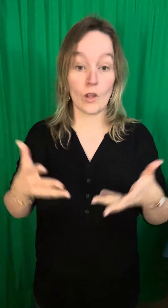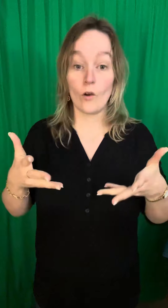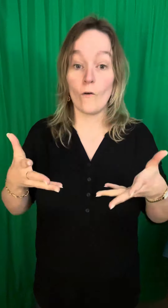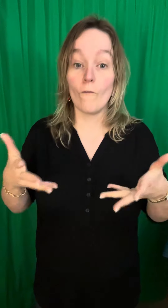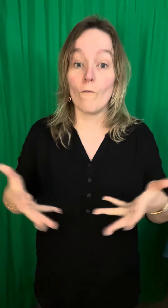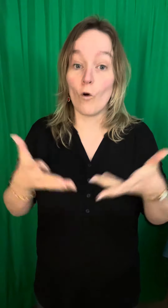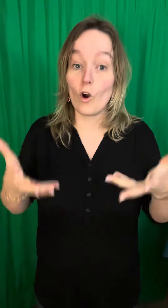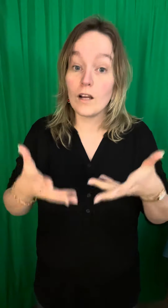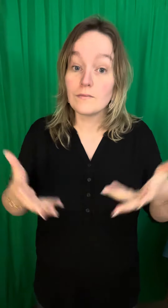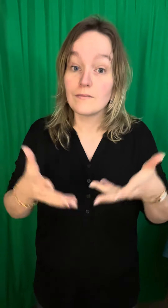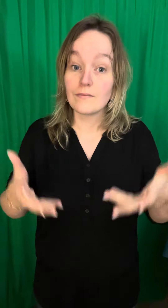wokken,